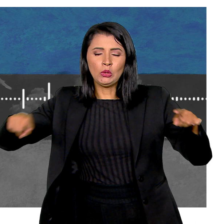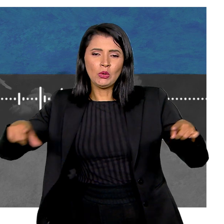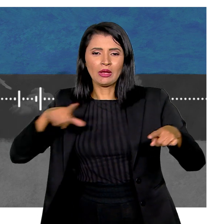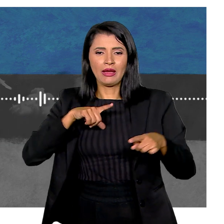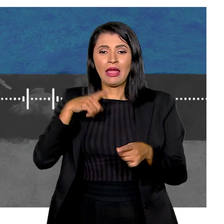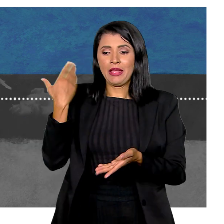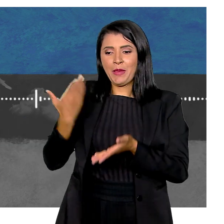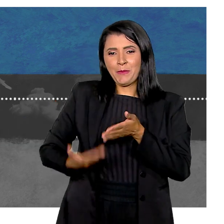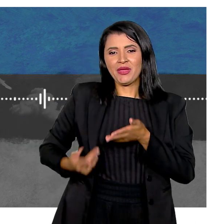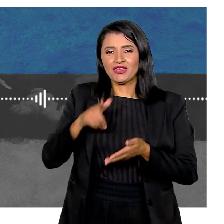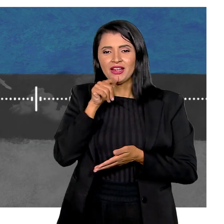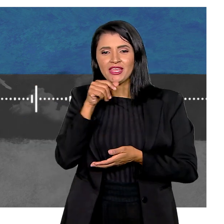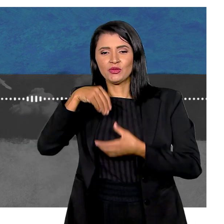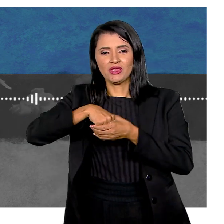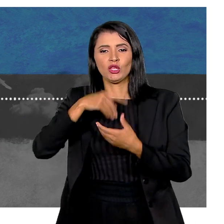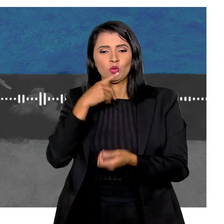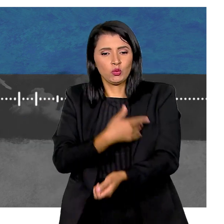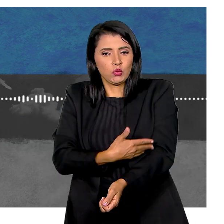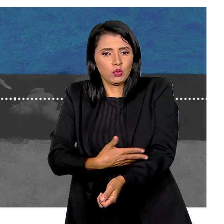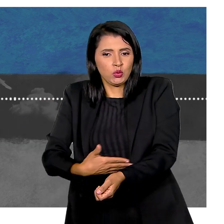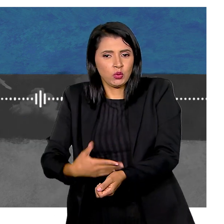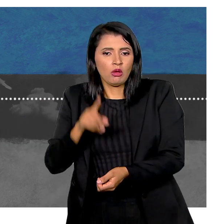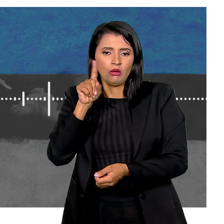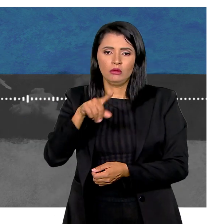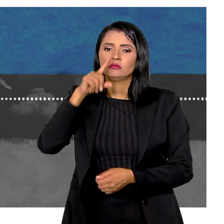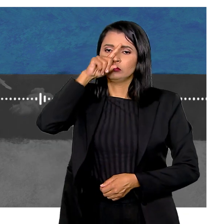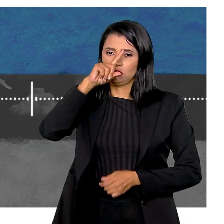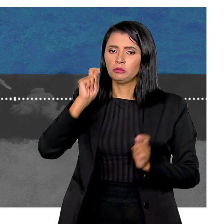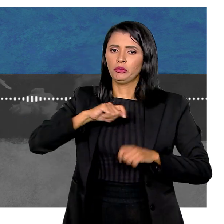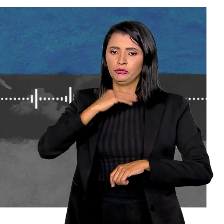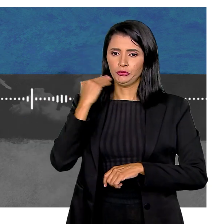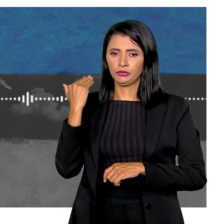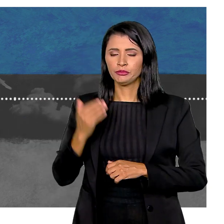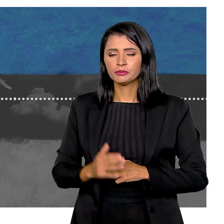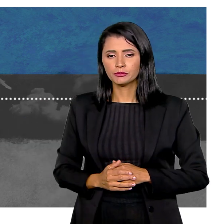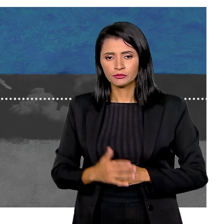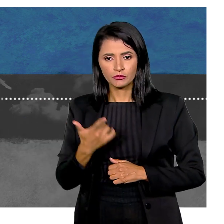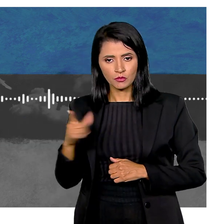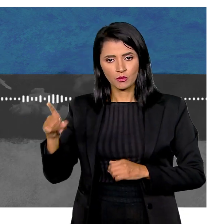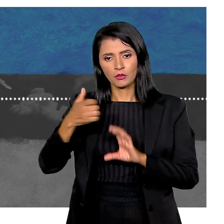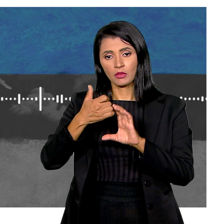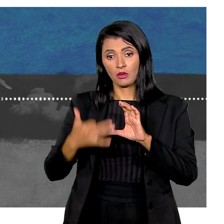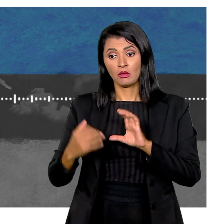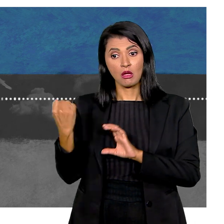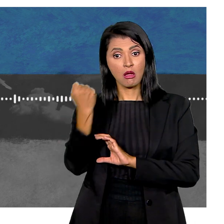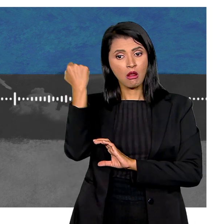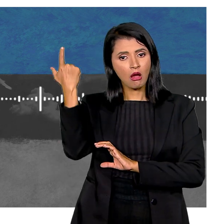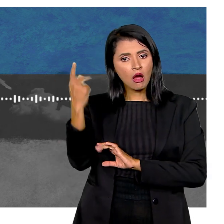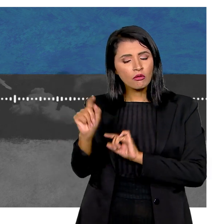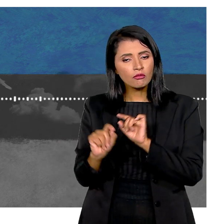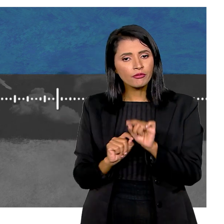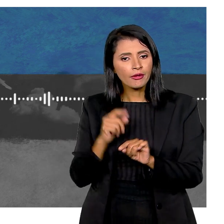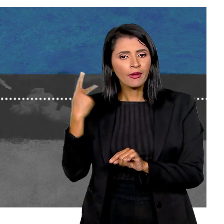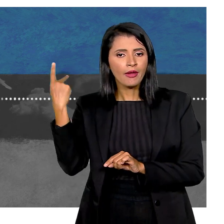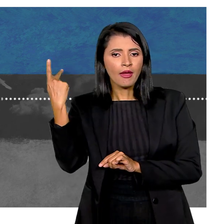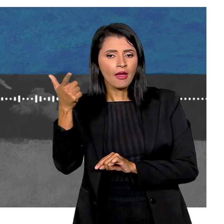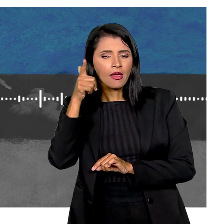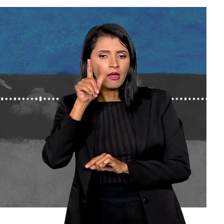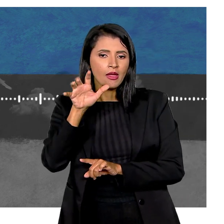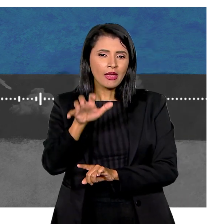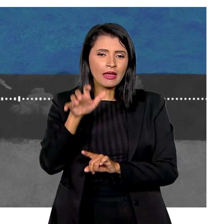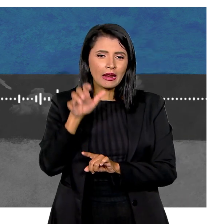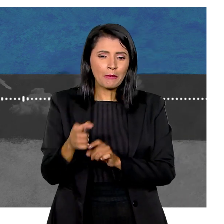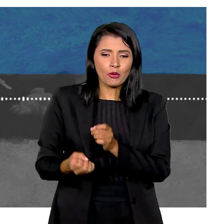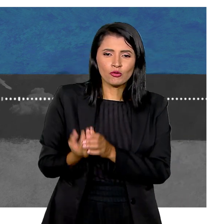Hipovolemia Que é a perda de líquido do sangue Ou seja, há risco de morrer Outra característica grave dessa doença